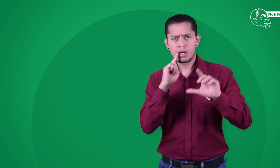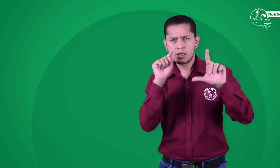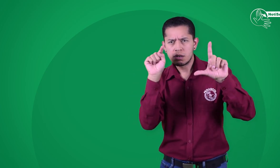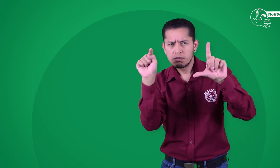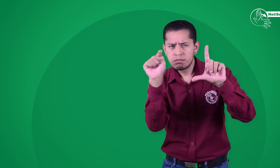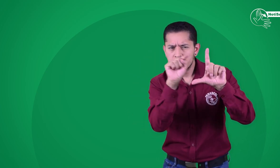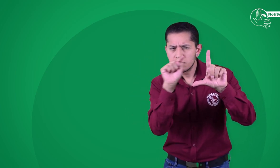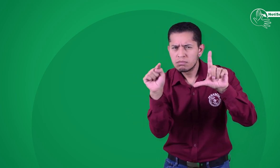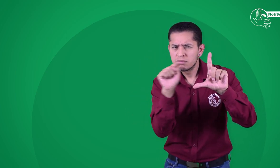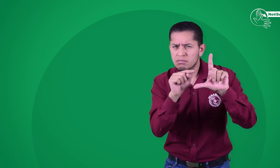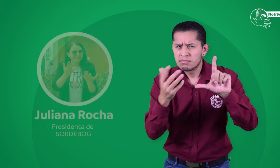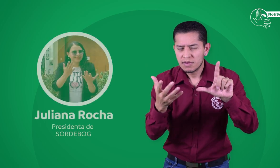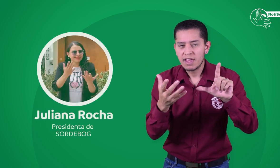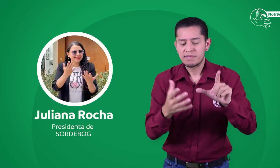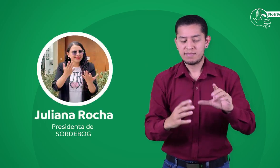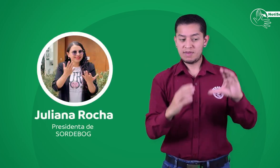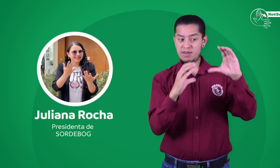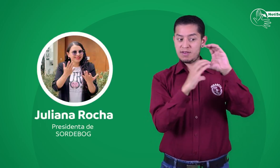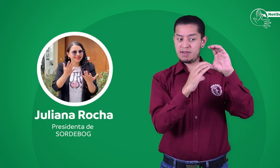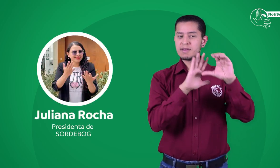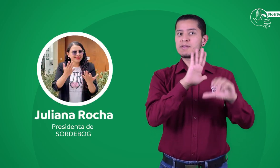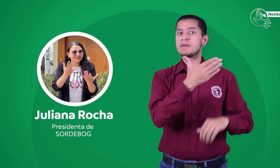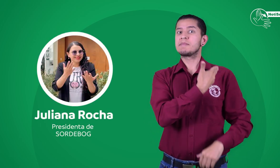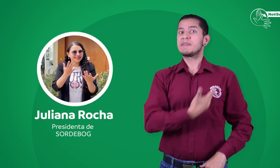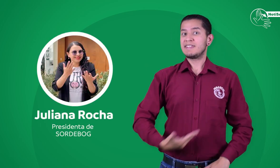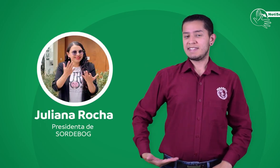presidenta de Sordeboc, Juliana Rocha,